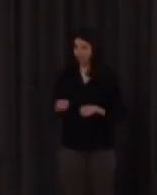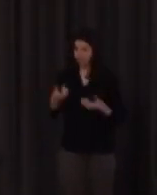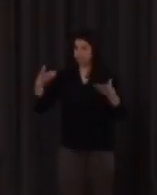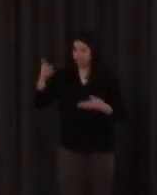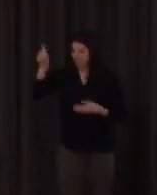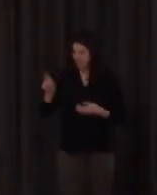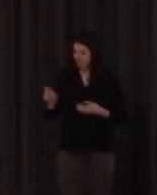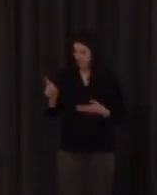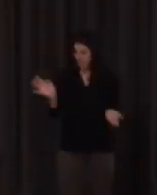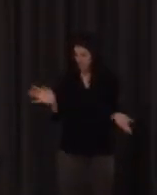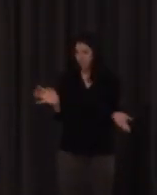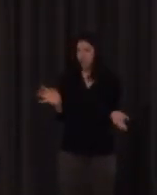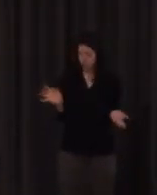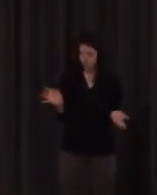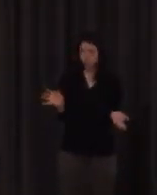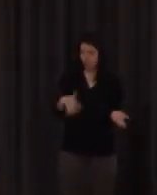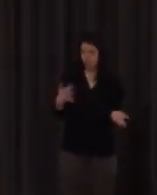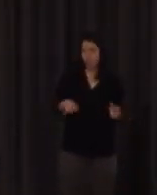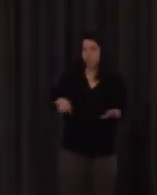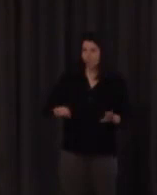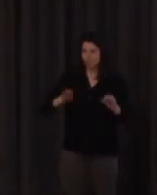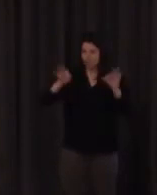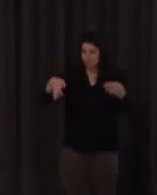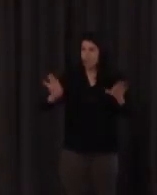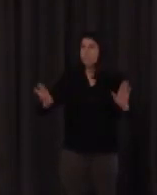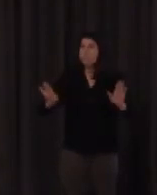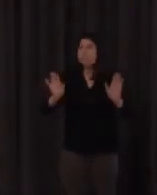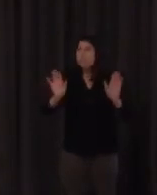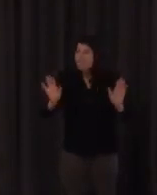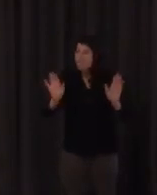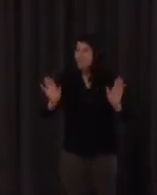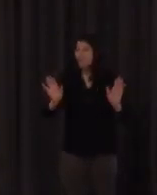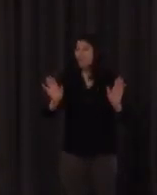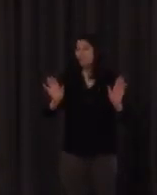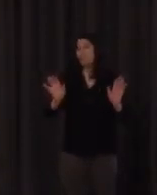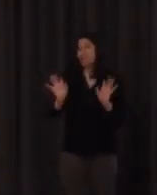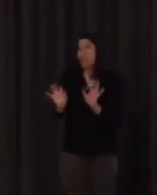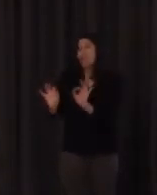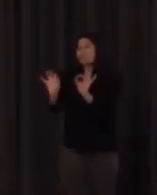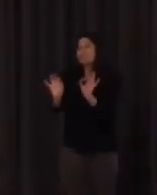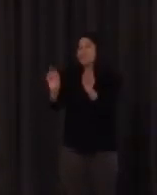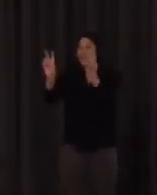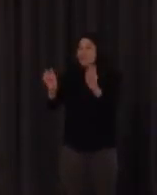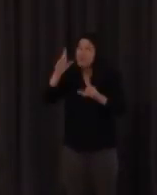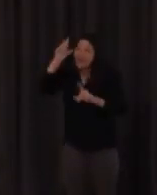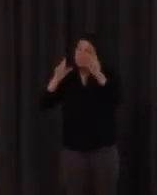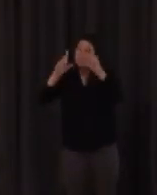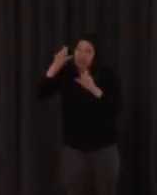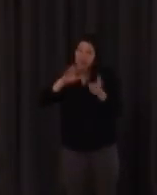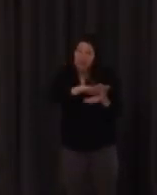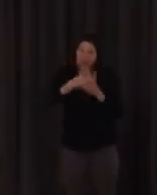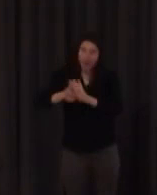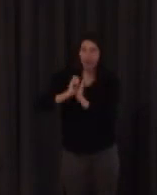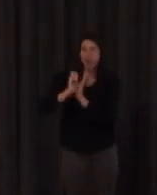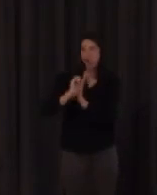de exclamación ¿de acuerdo? pero no hay específicamente la expresión facial o los